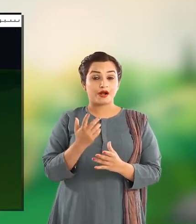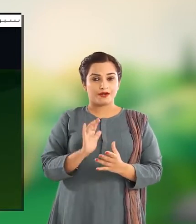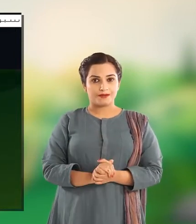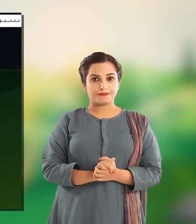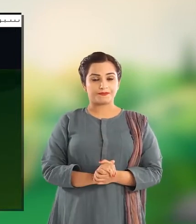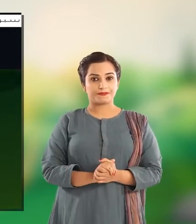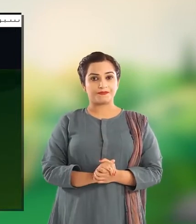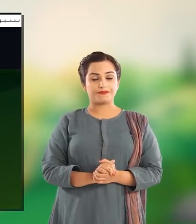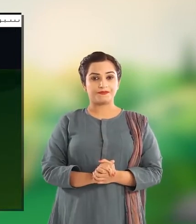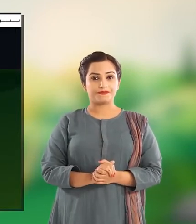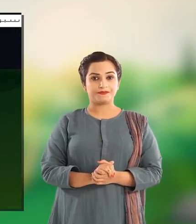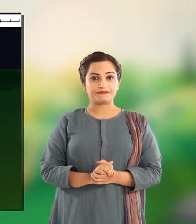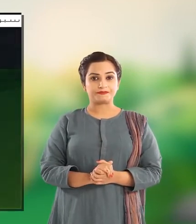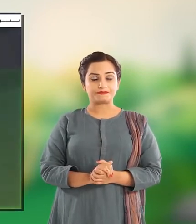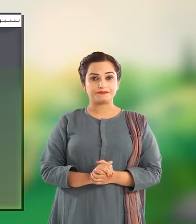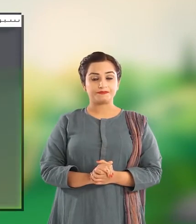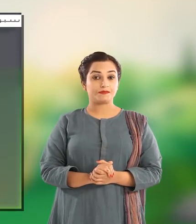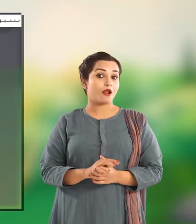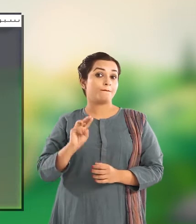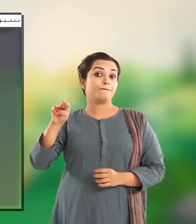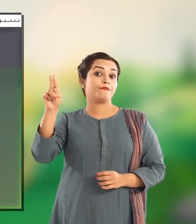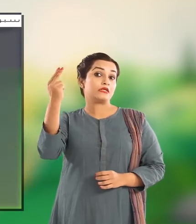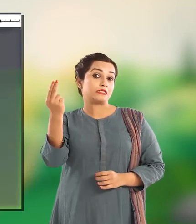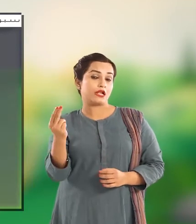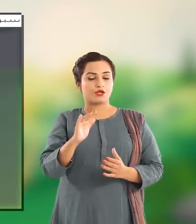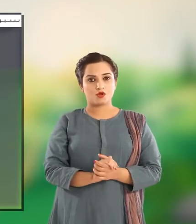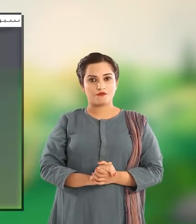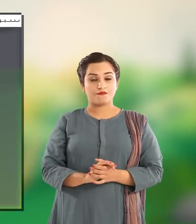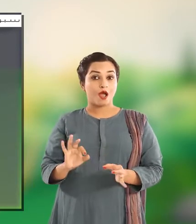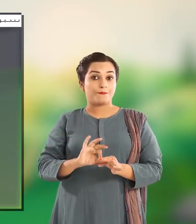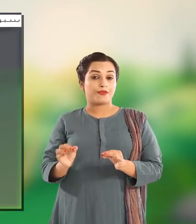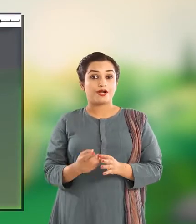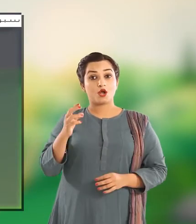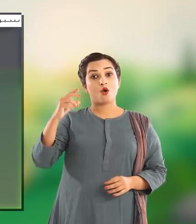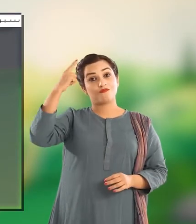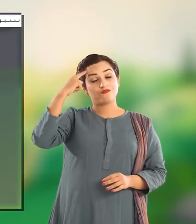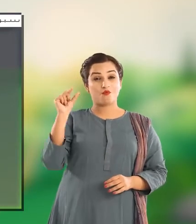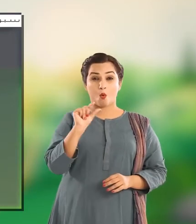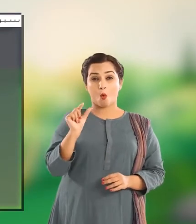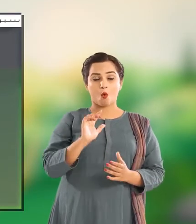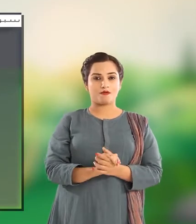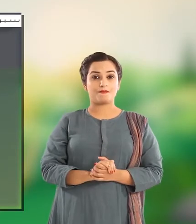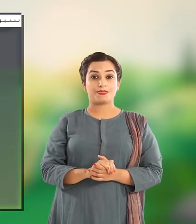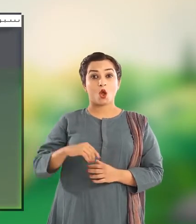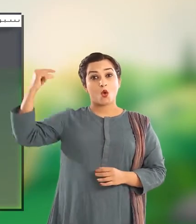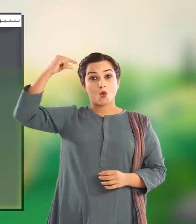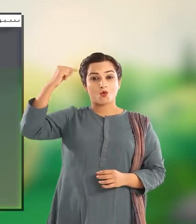production of heat For example, burning of coal Natural gas